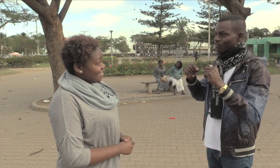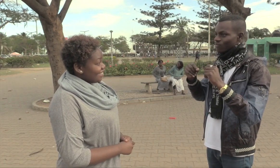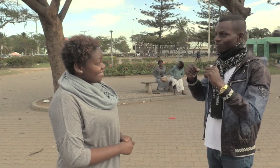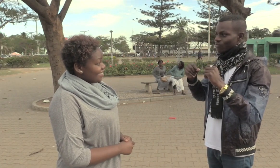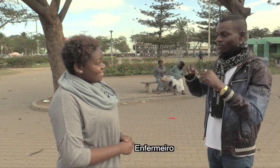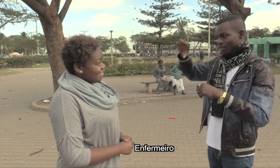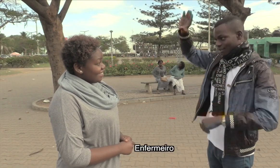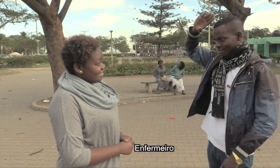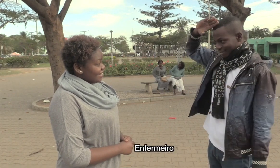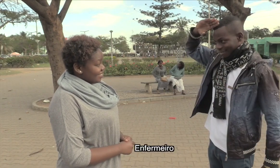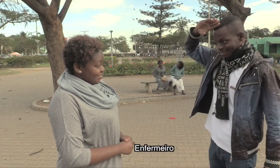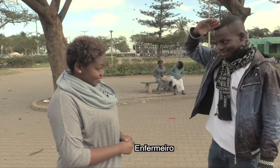Enfermeiro Enfermeiro